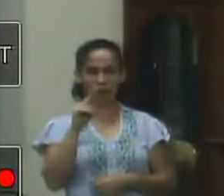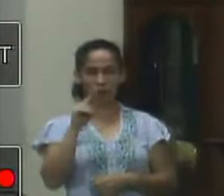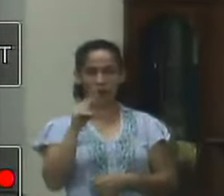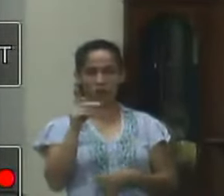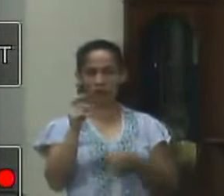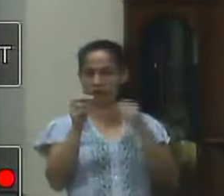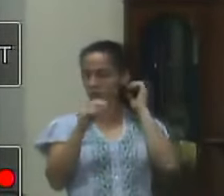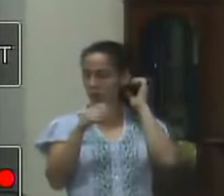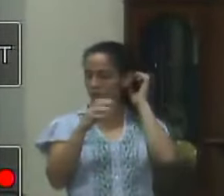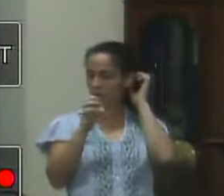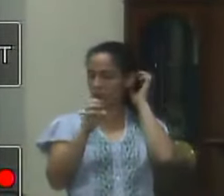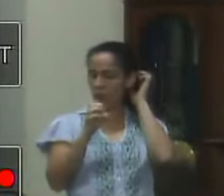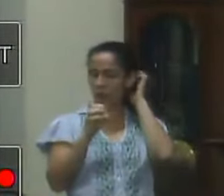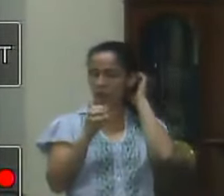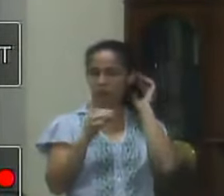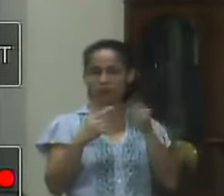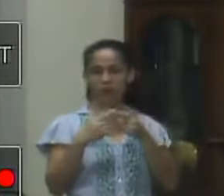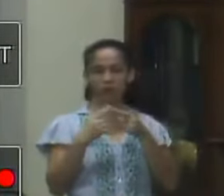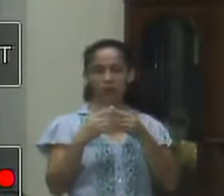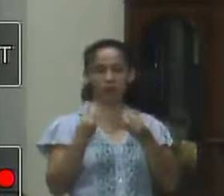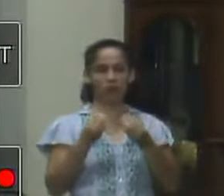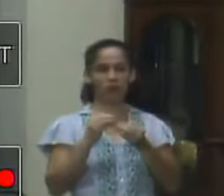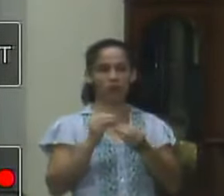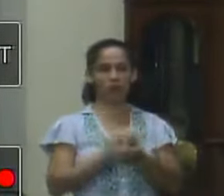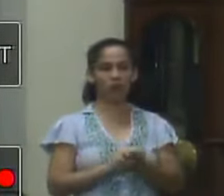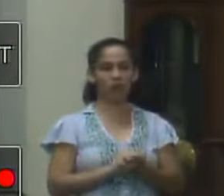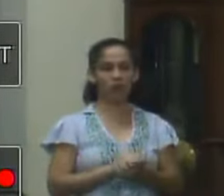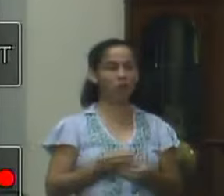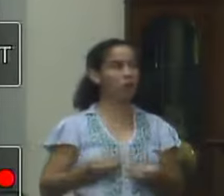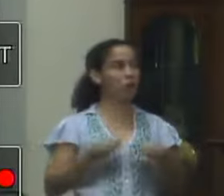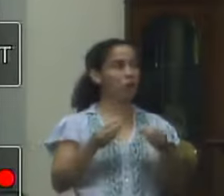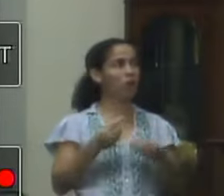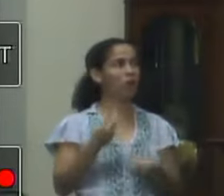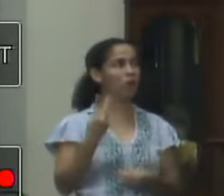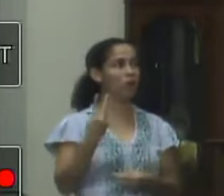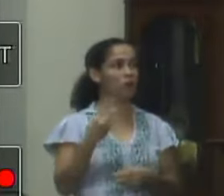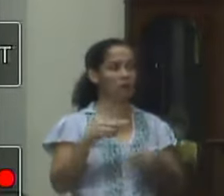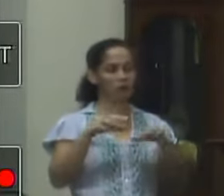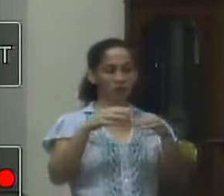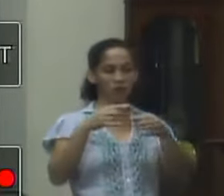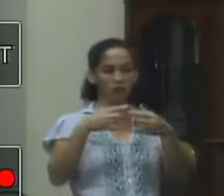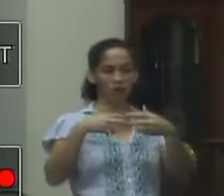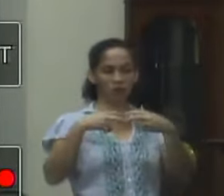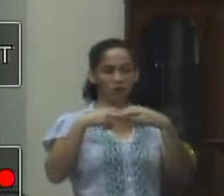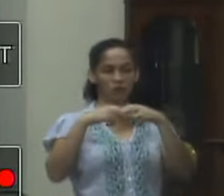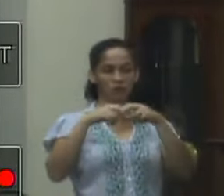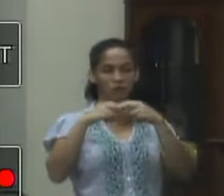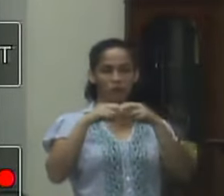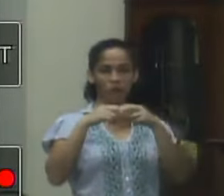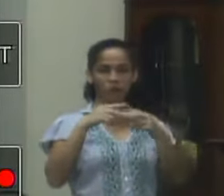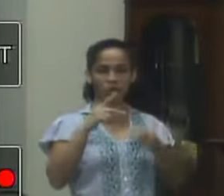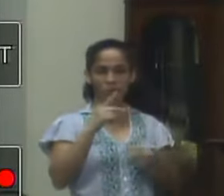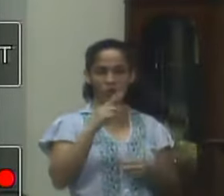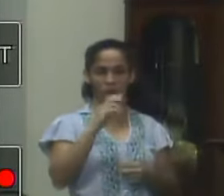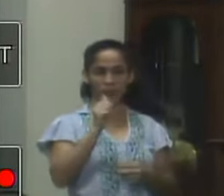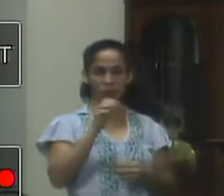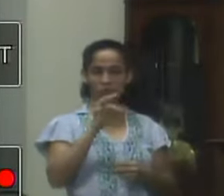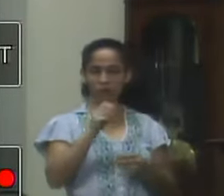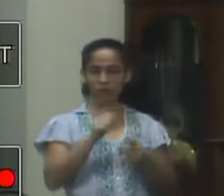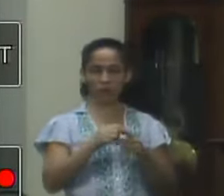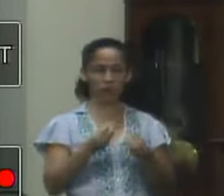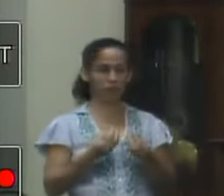a positividade da doação de dois vagões do famoso trem de prata né